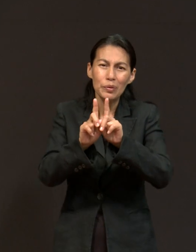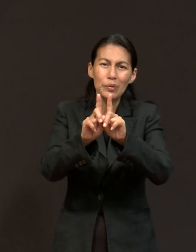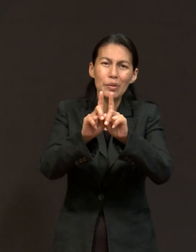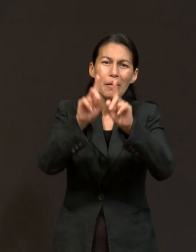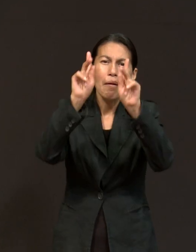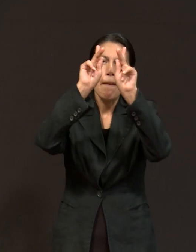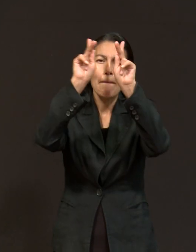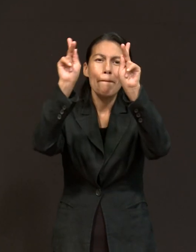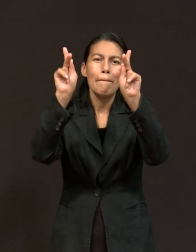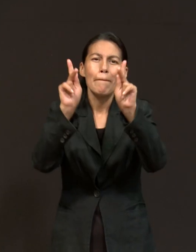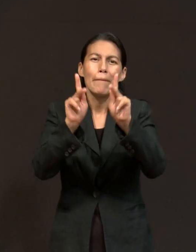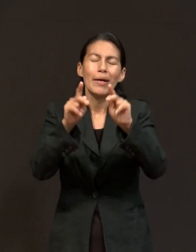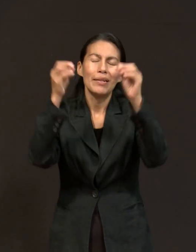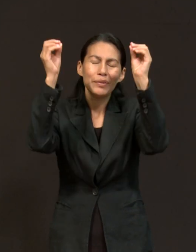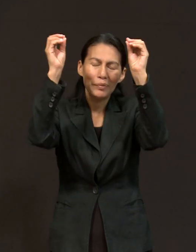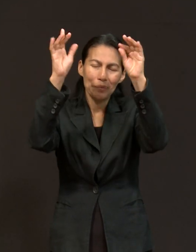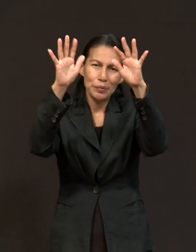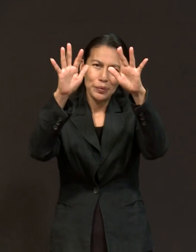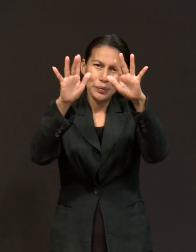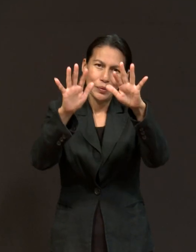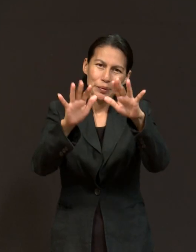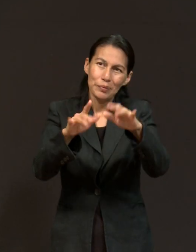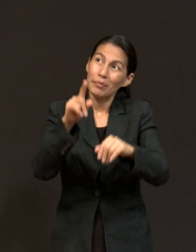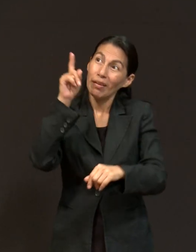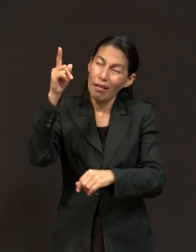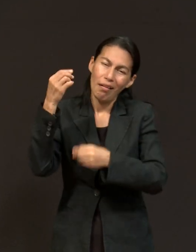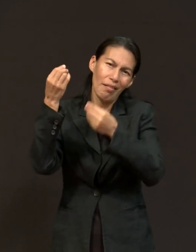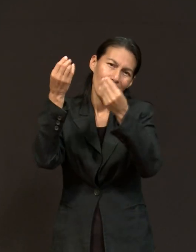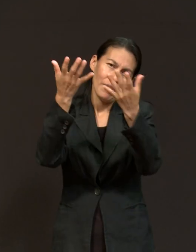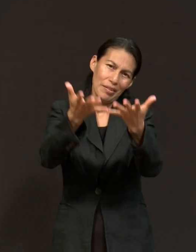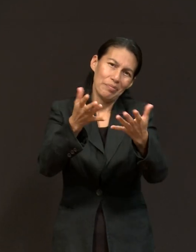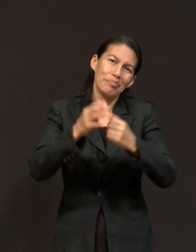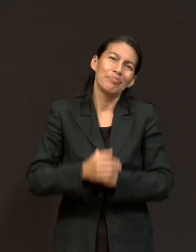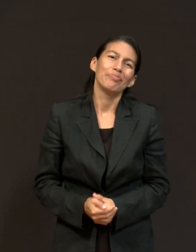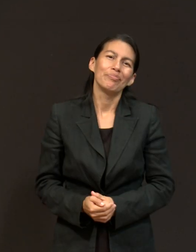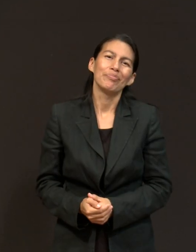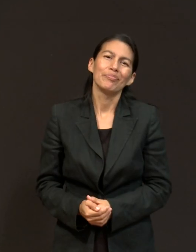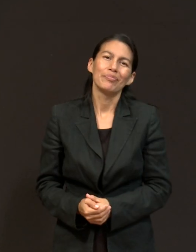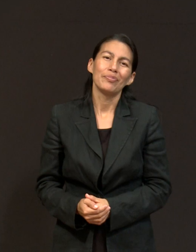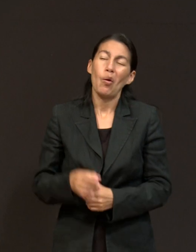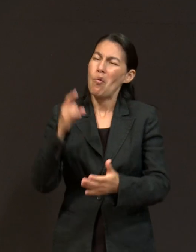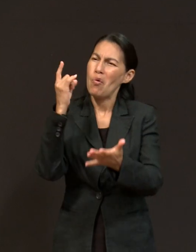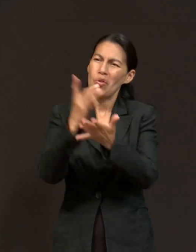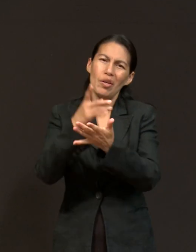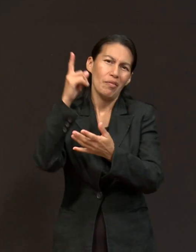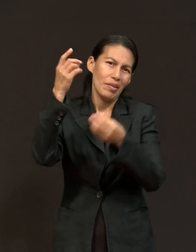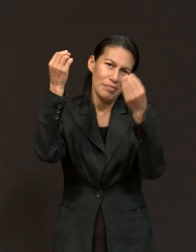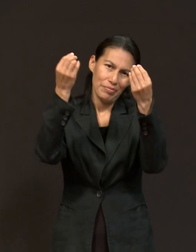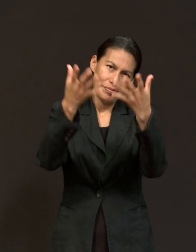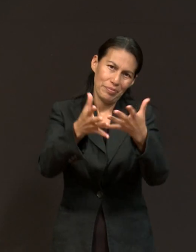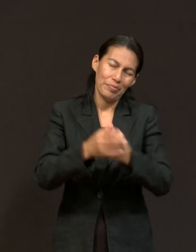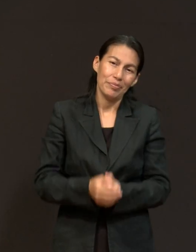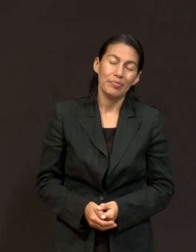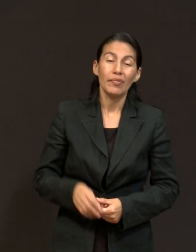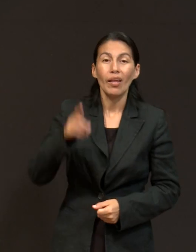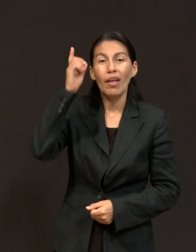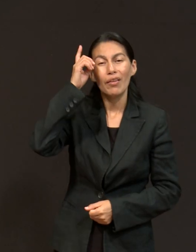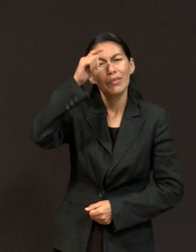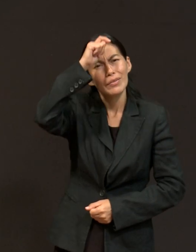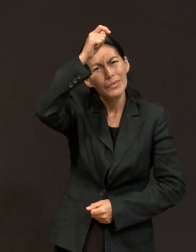que sólo sabe dar Él y nadie más. Dios te bendiga y te guarde. Dios